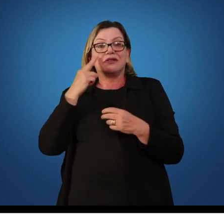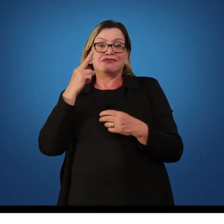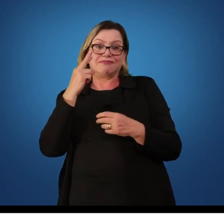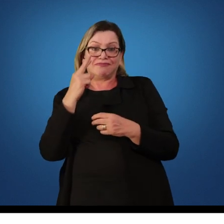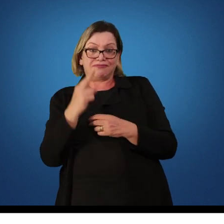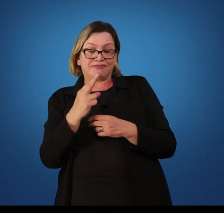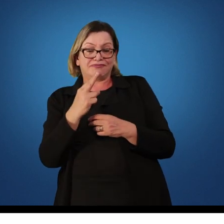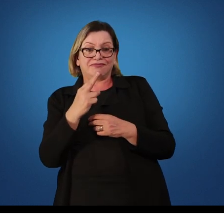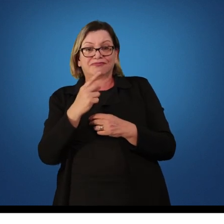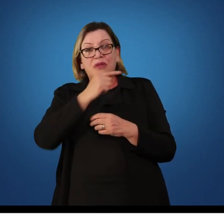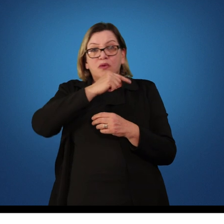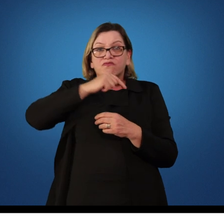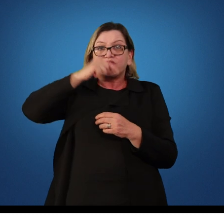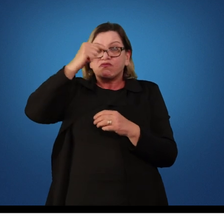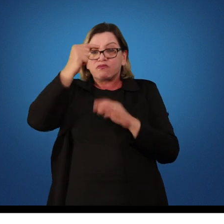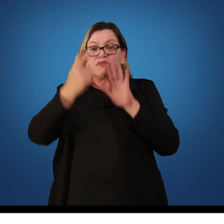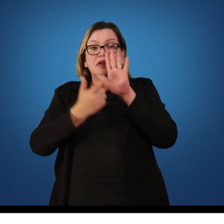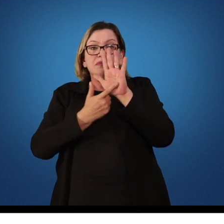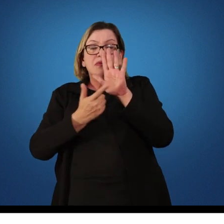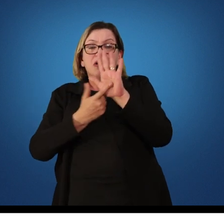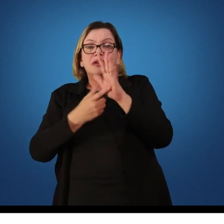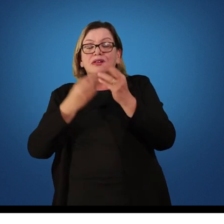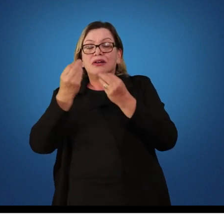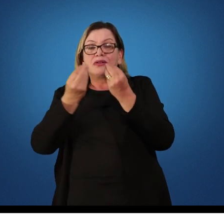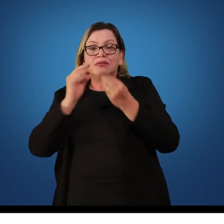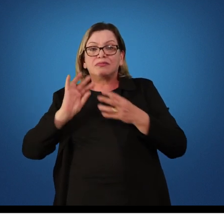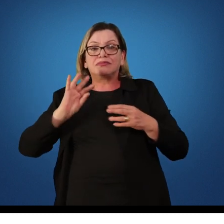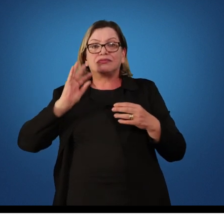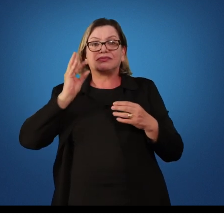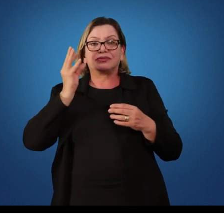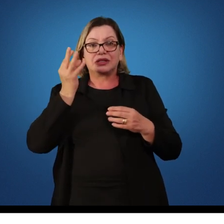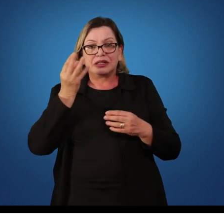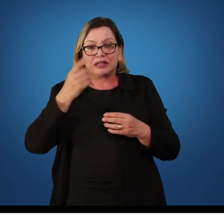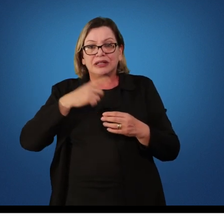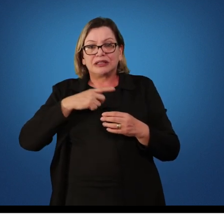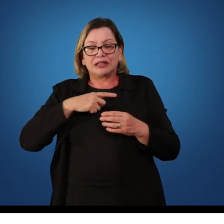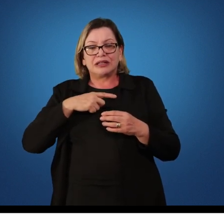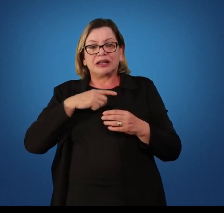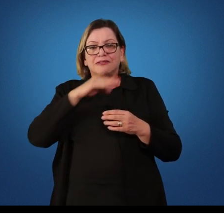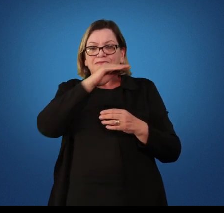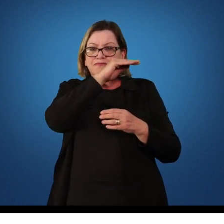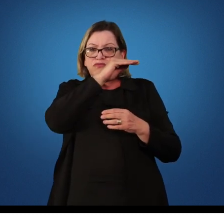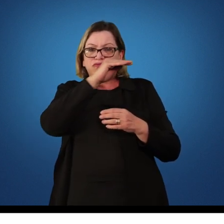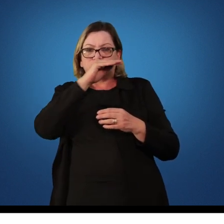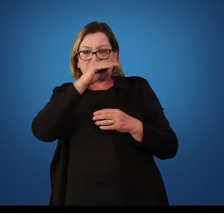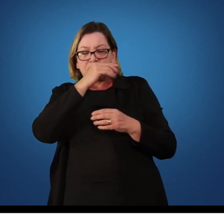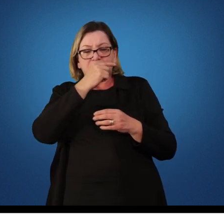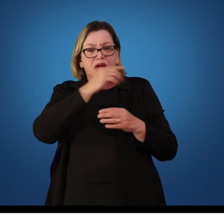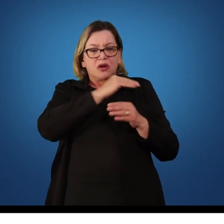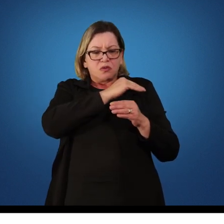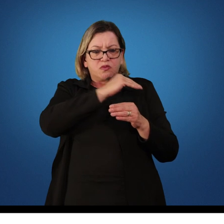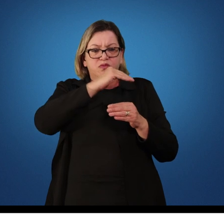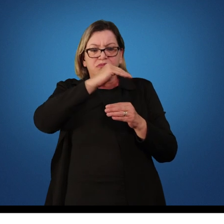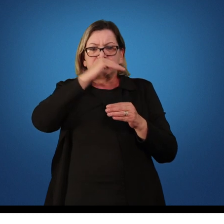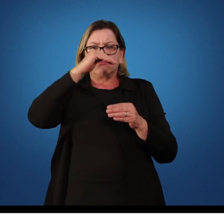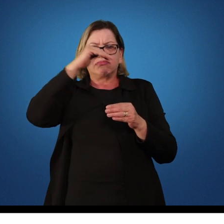de curva, que representa graficamente. Então, temos a curva linear, onde ele tem um ganho progressivo de